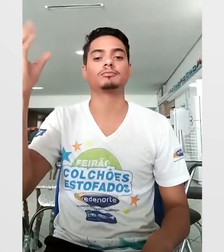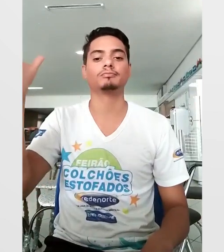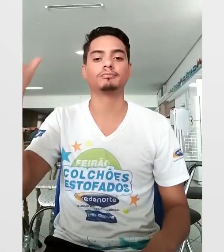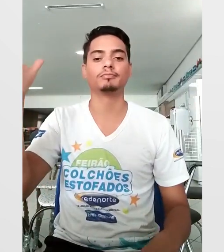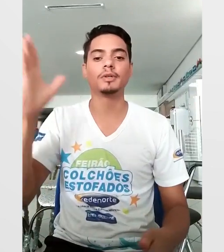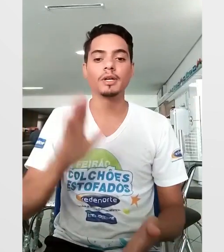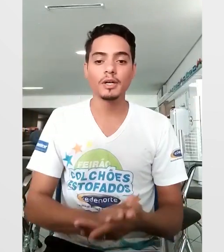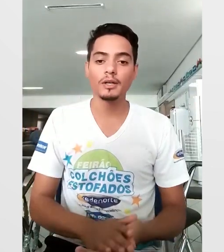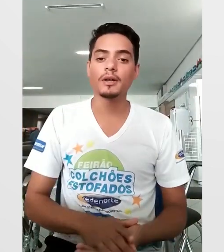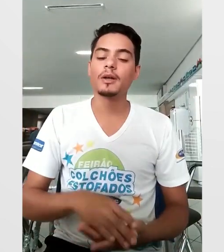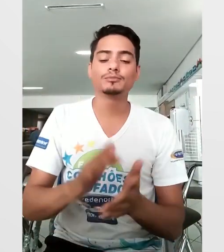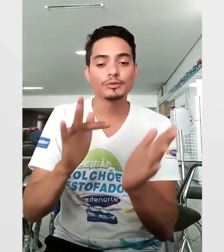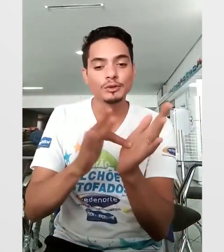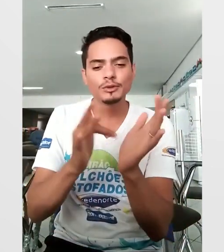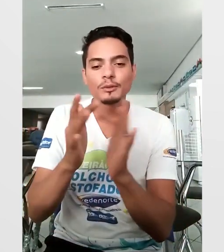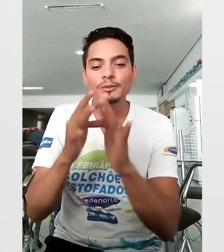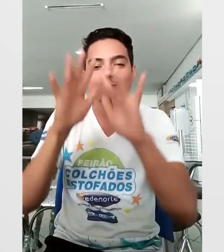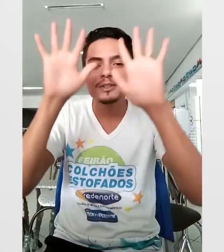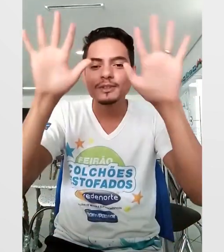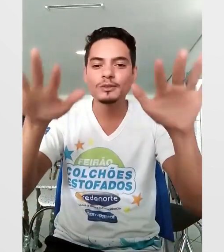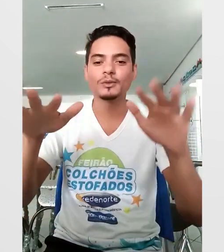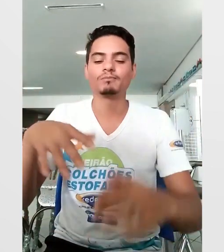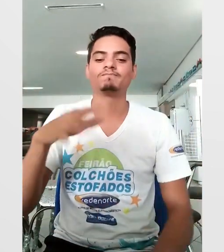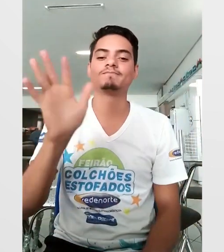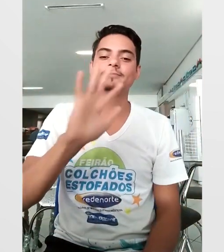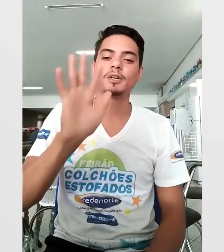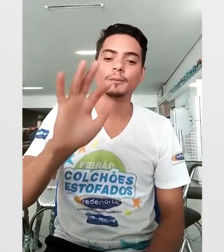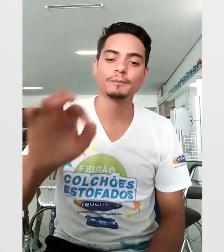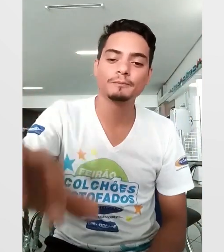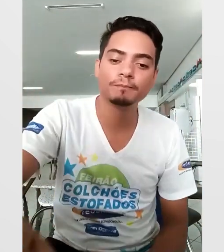verdade. Muito obrigado. Que Jesus abençoe a todos. Tchau.